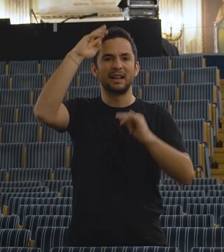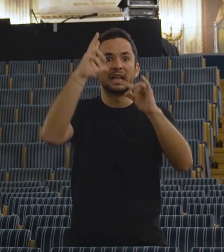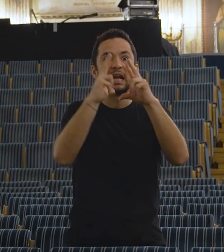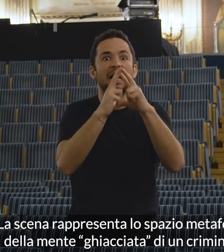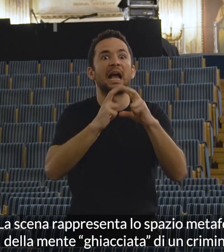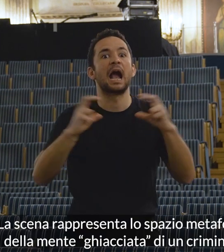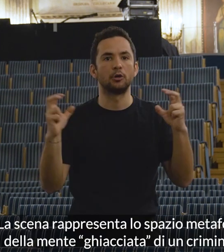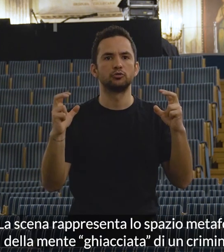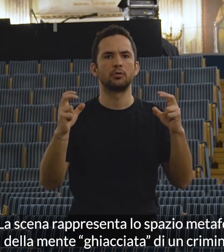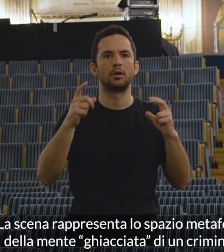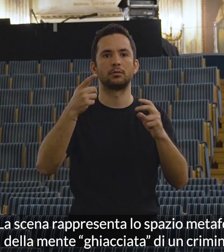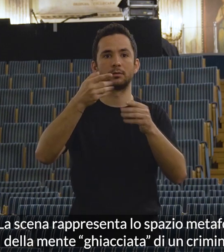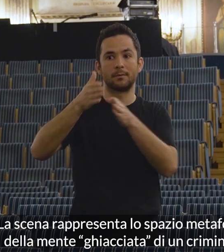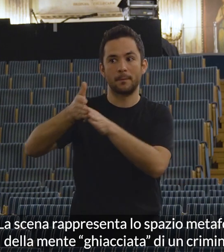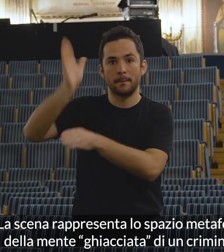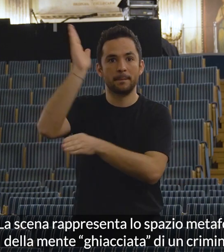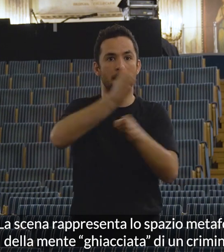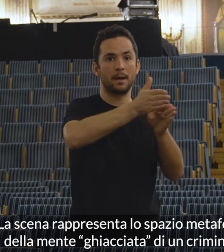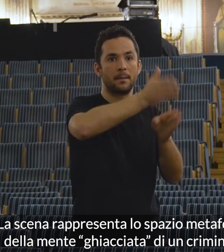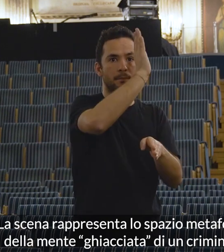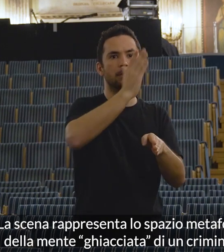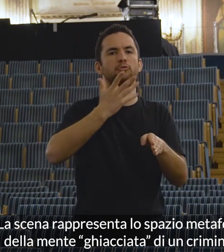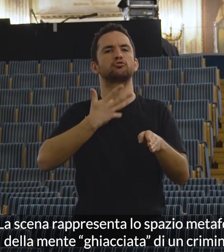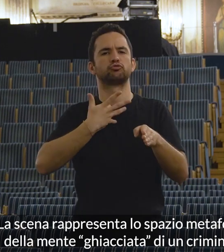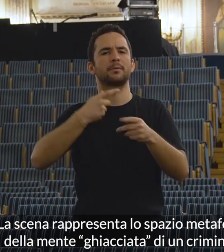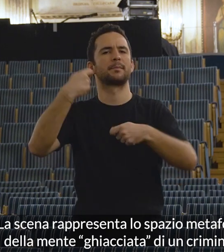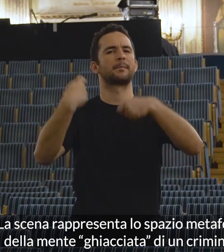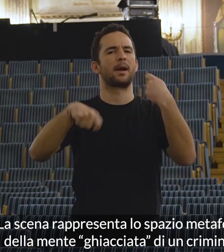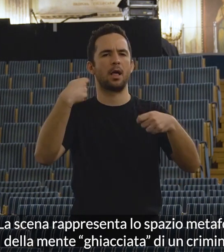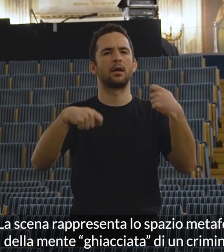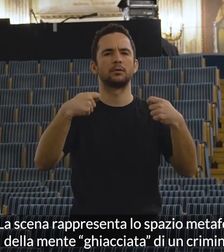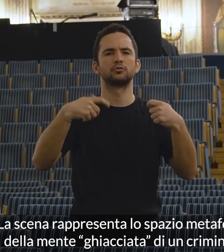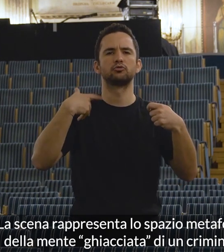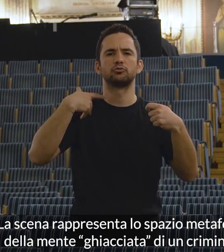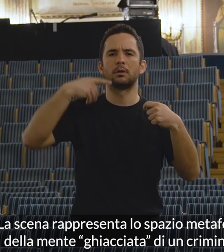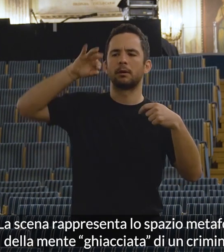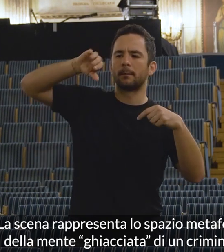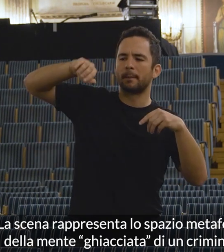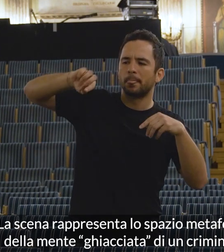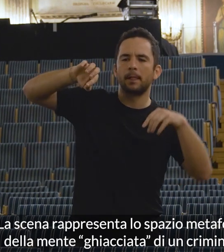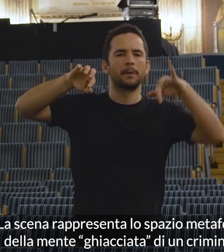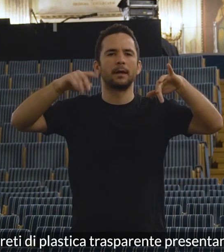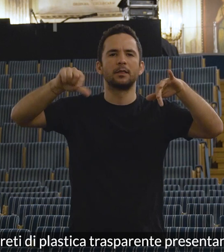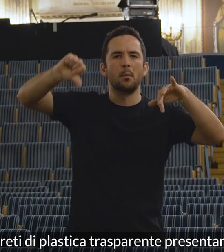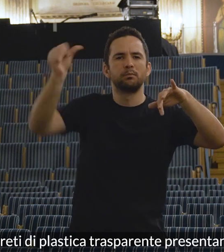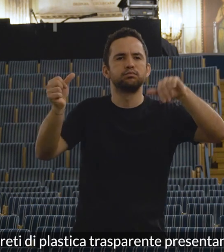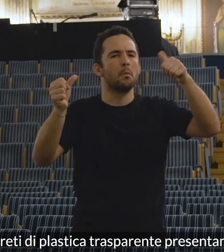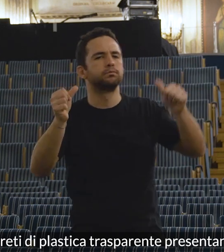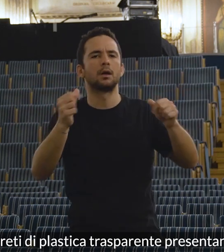La scena rappresenta lo spazio metaforico della mente ghiacciata di un criminale. Le pareti di plastica